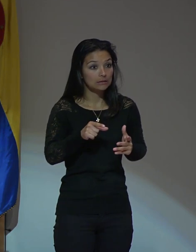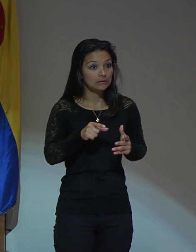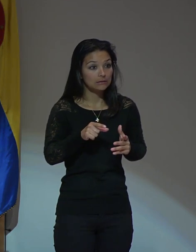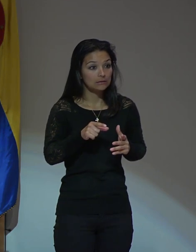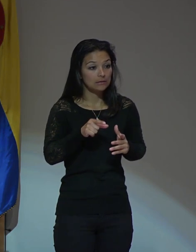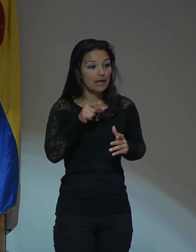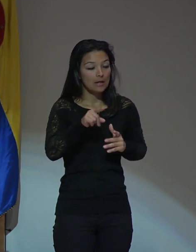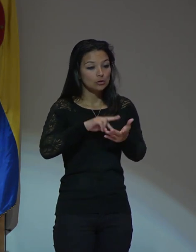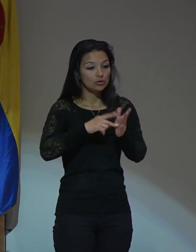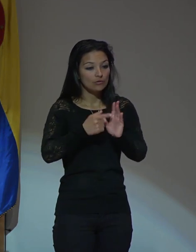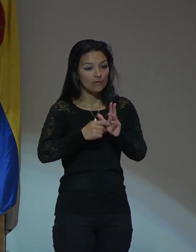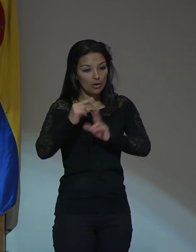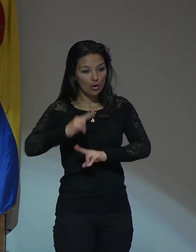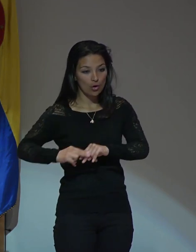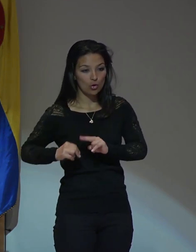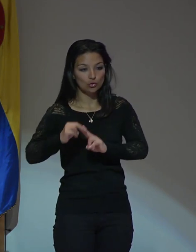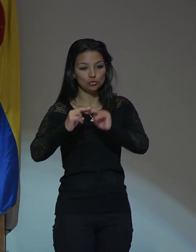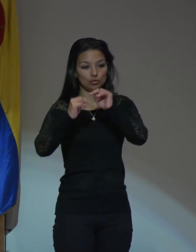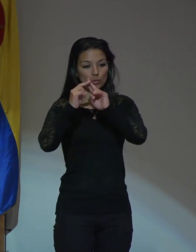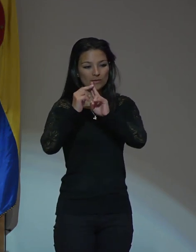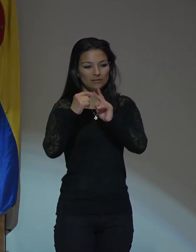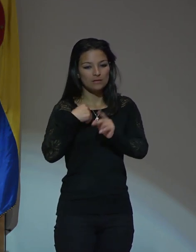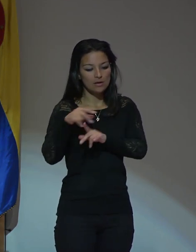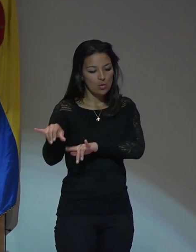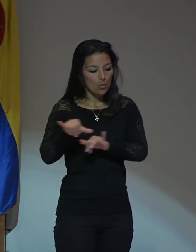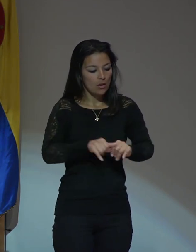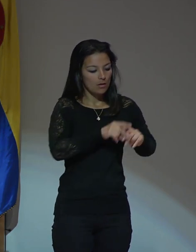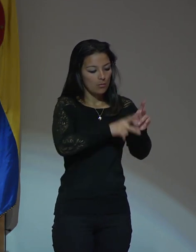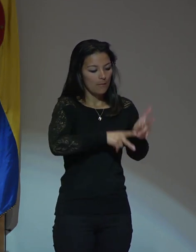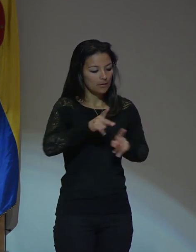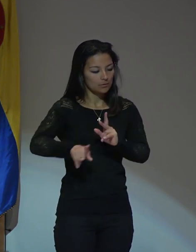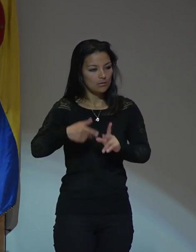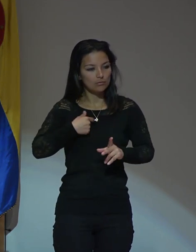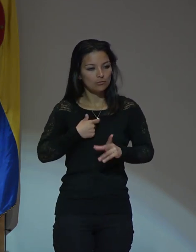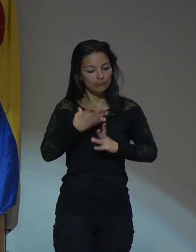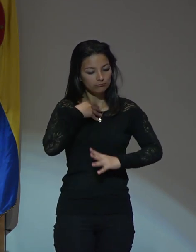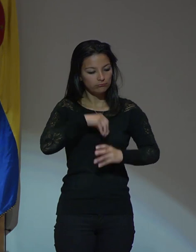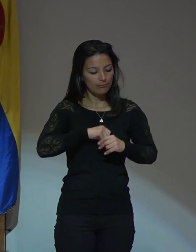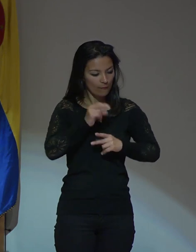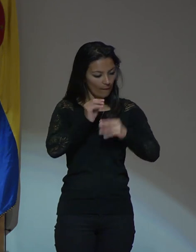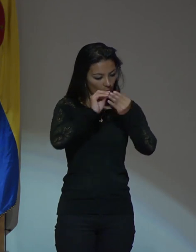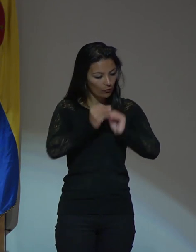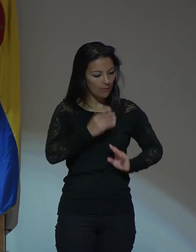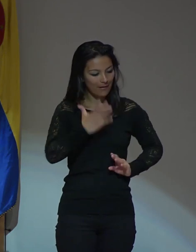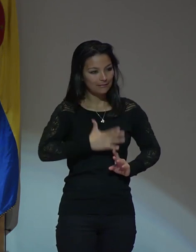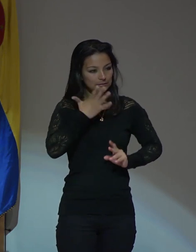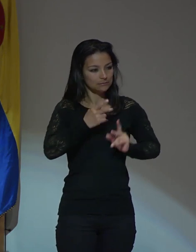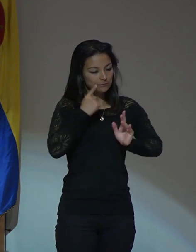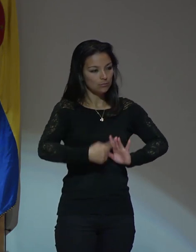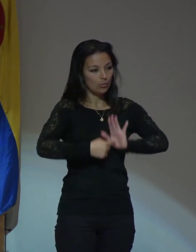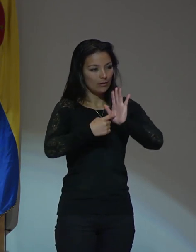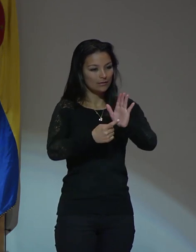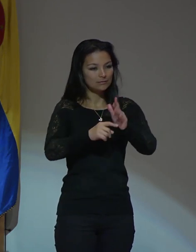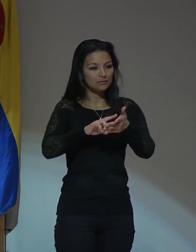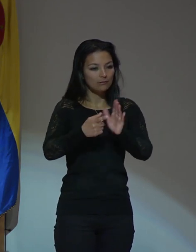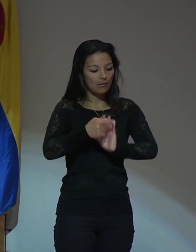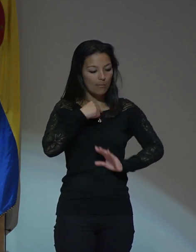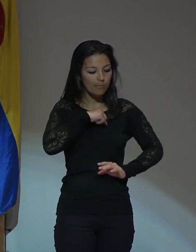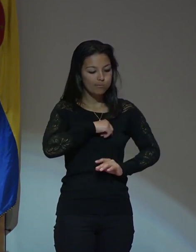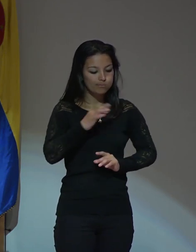construirse como persona y crear su propio testigo el testigo desde adentro